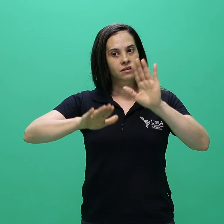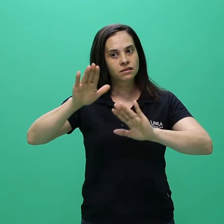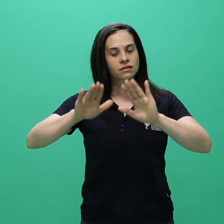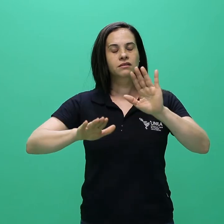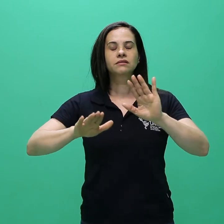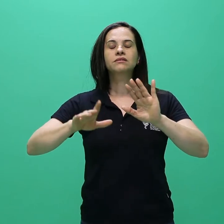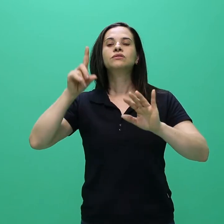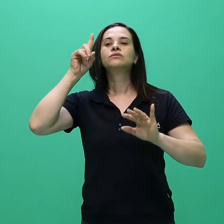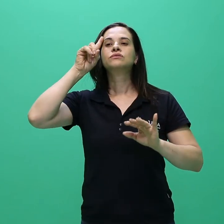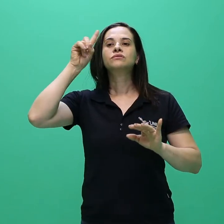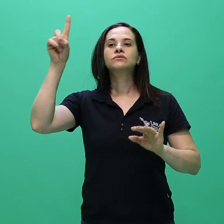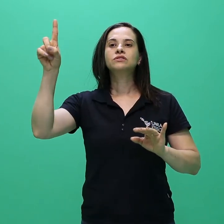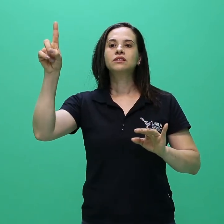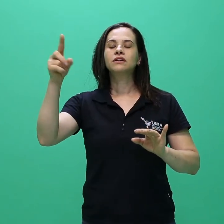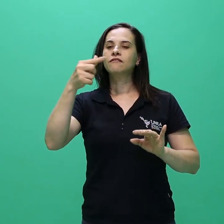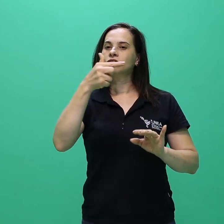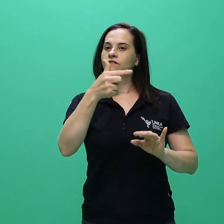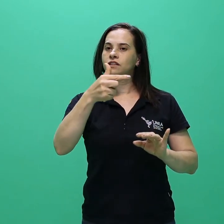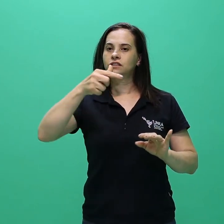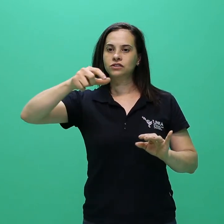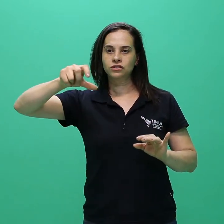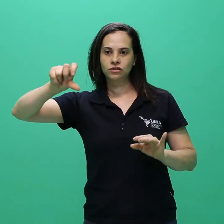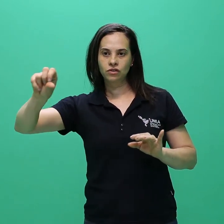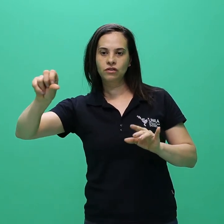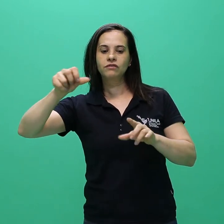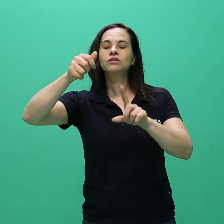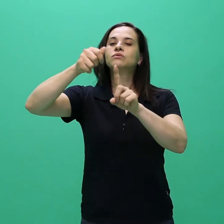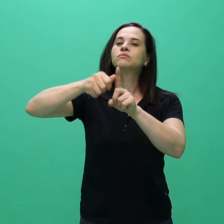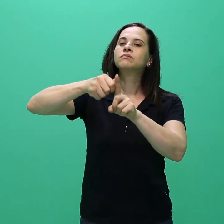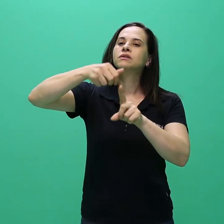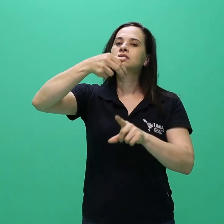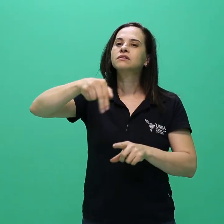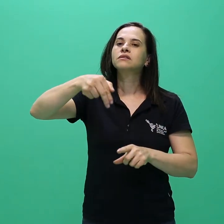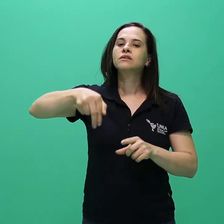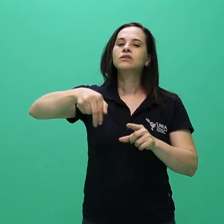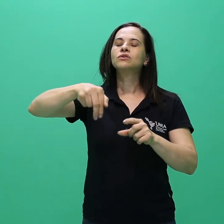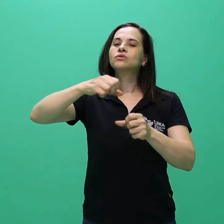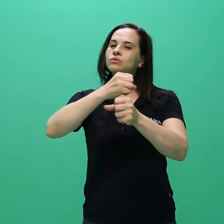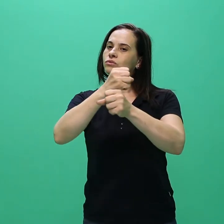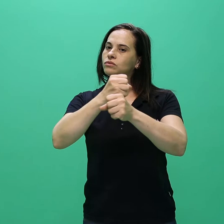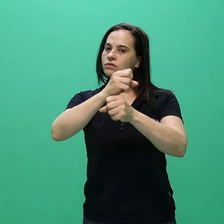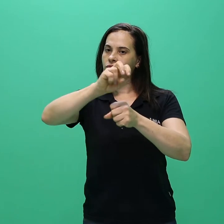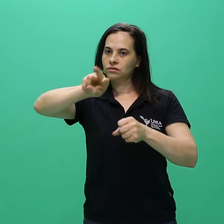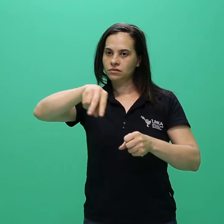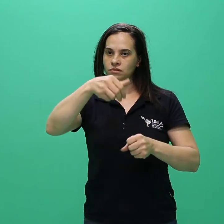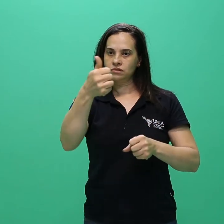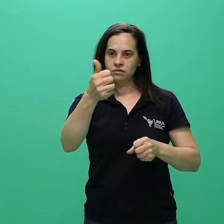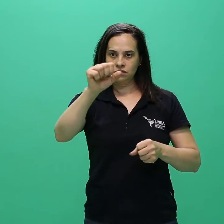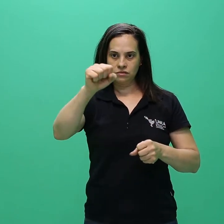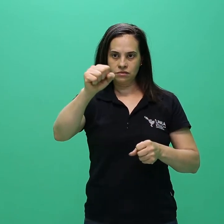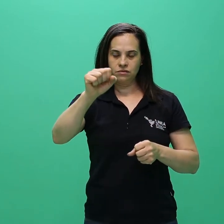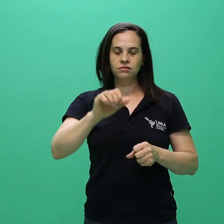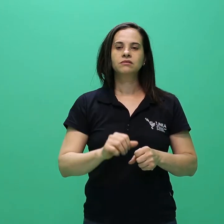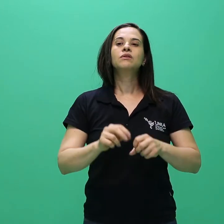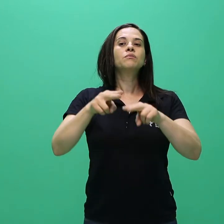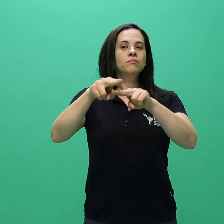meio de edital próprio, publicado no portal de editais da UNILA, conforme cronograma elencado no